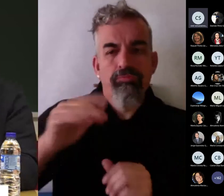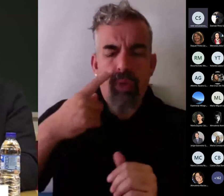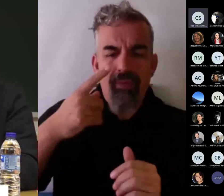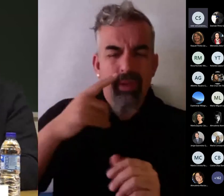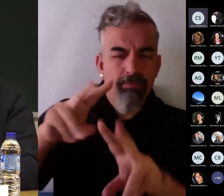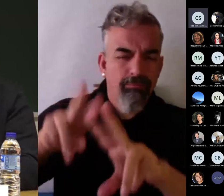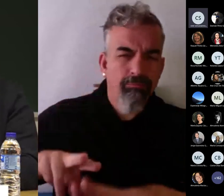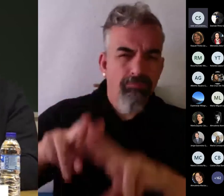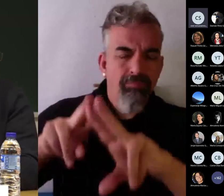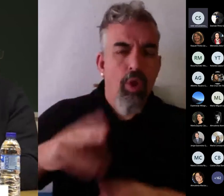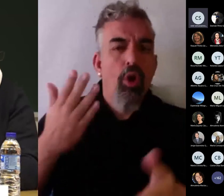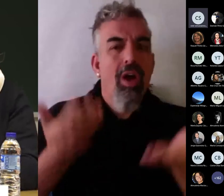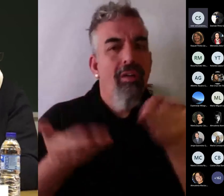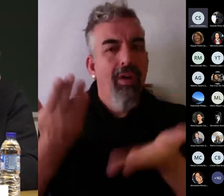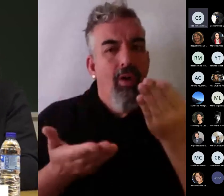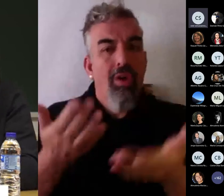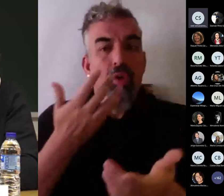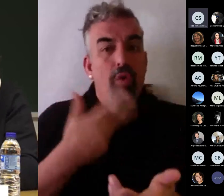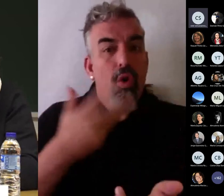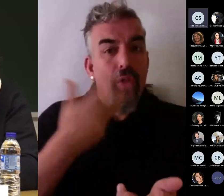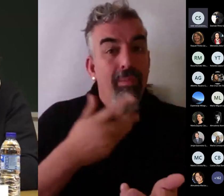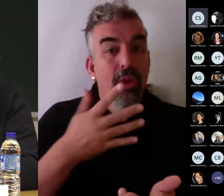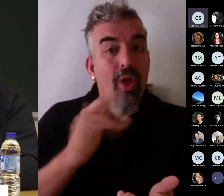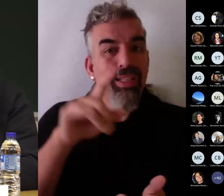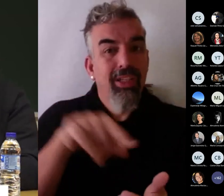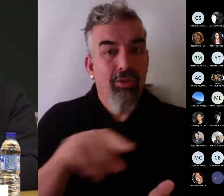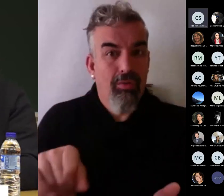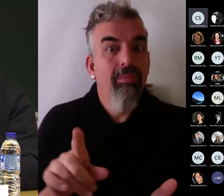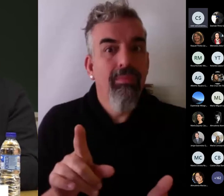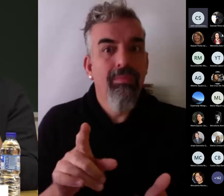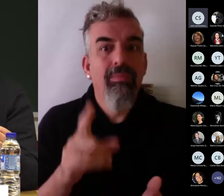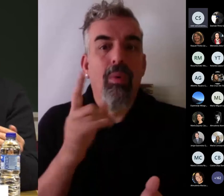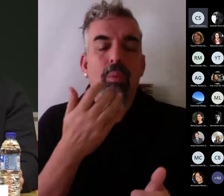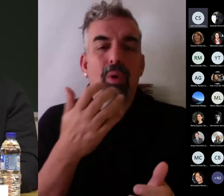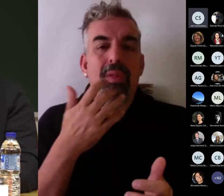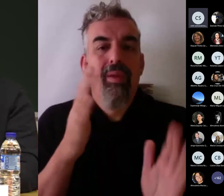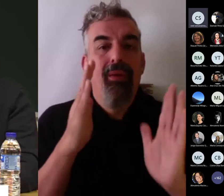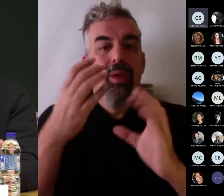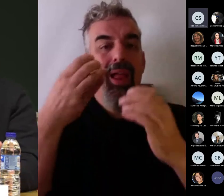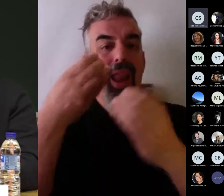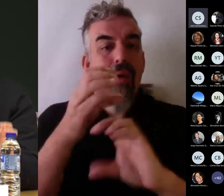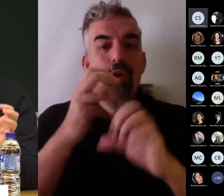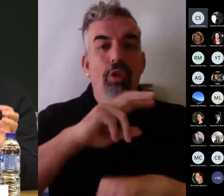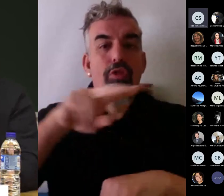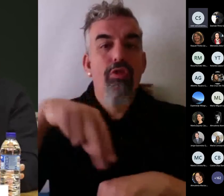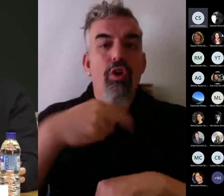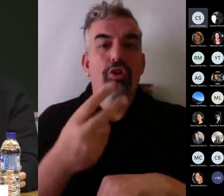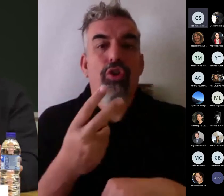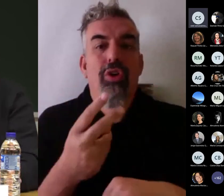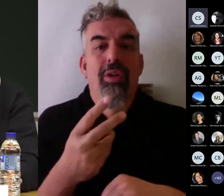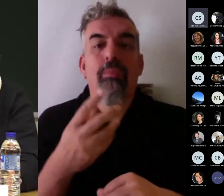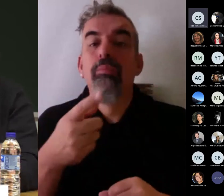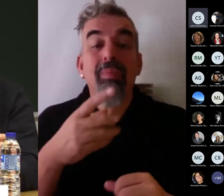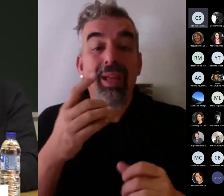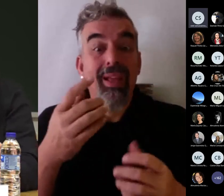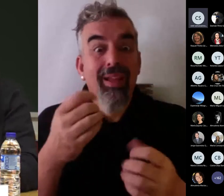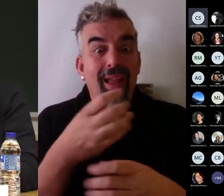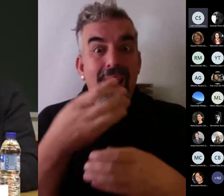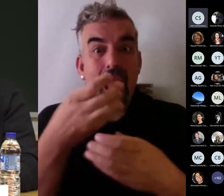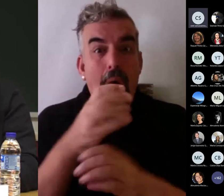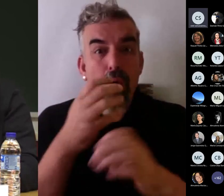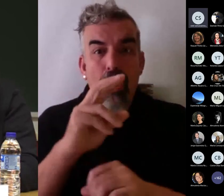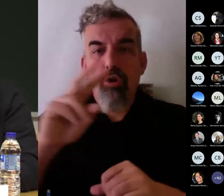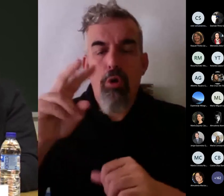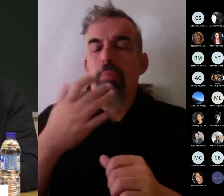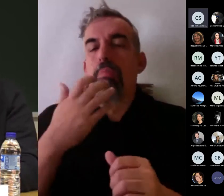en ese momento, en ciertas condiciones, y esto puede ser en un laboratorio, donde durante un par de horas tiene que hacer cierta práctica delante de